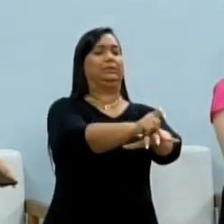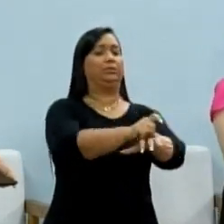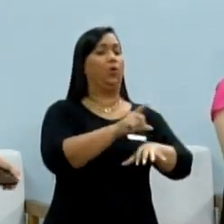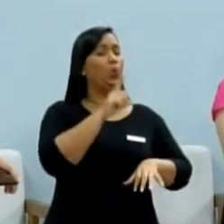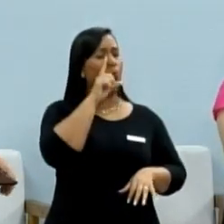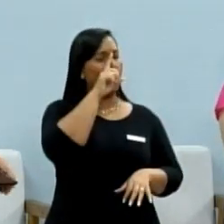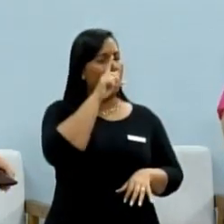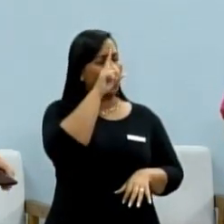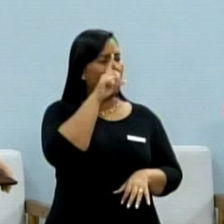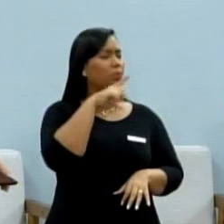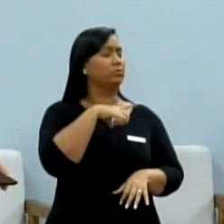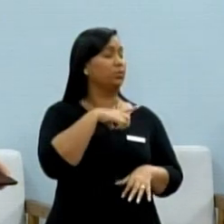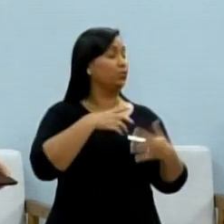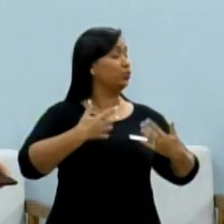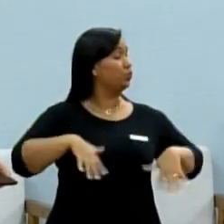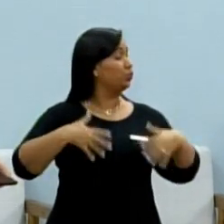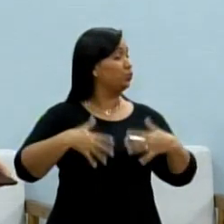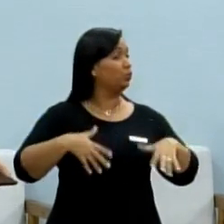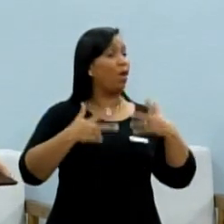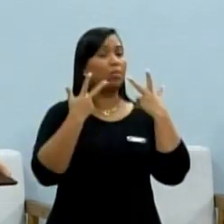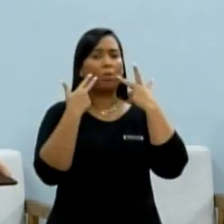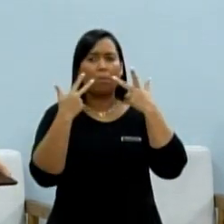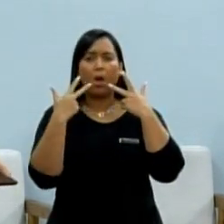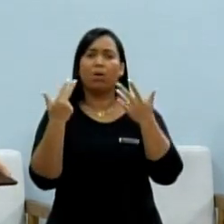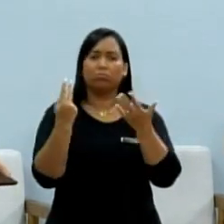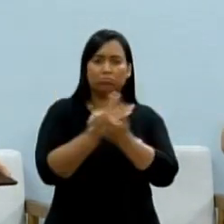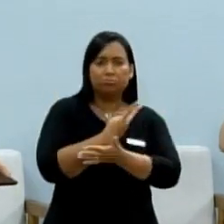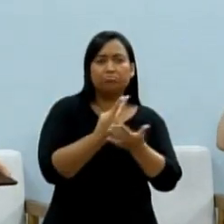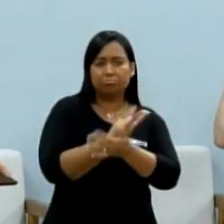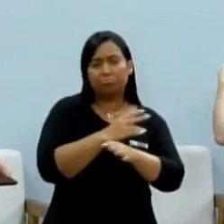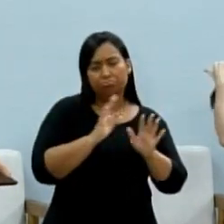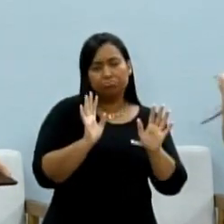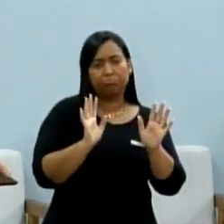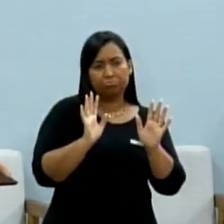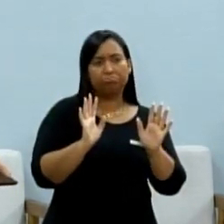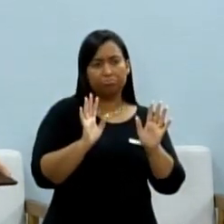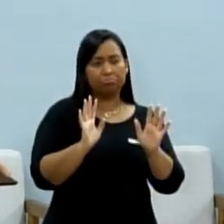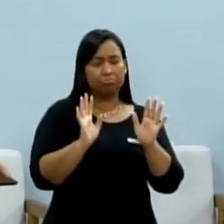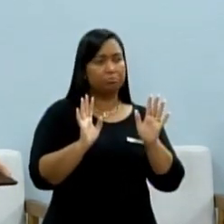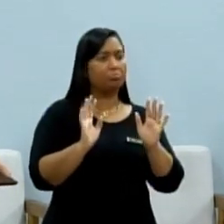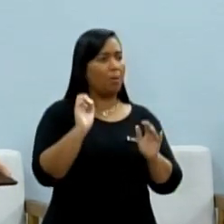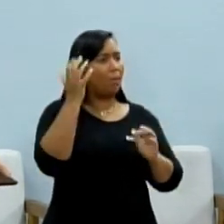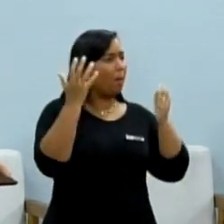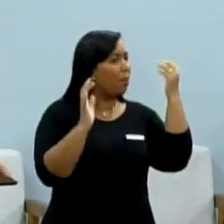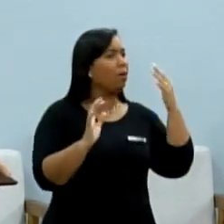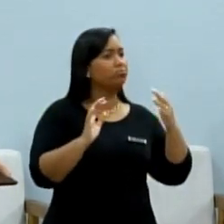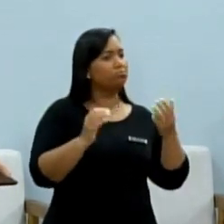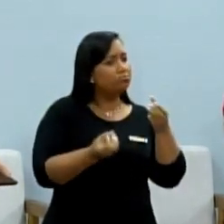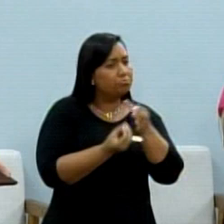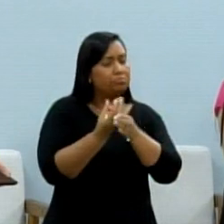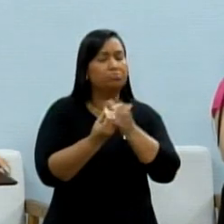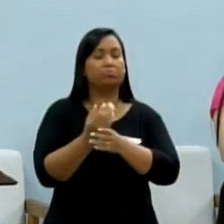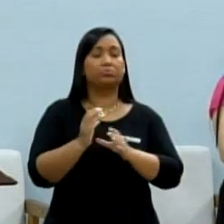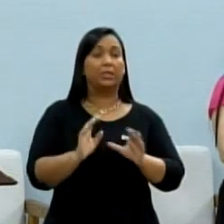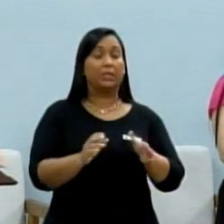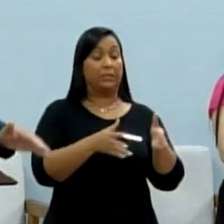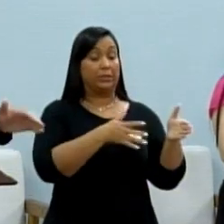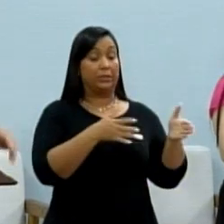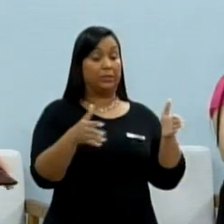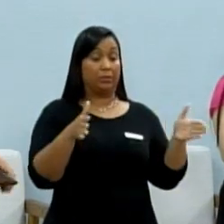normal aparecer em épocas como essa, em épocas,